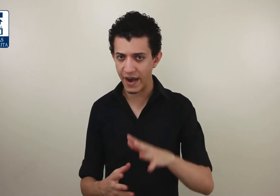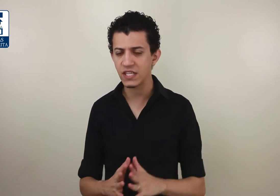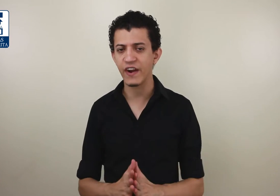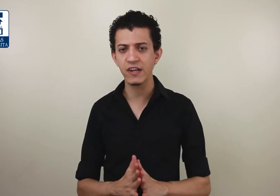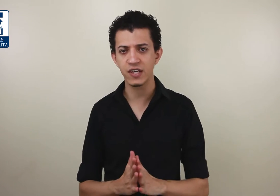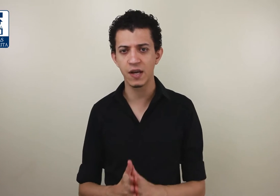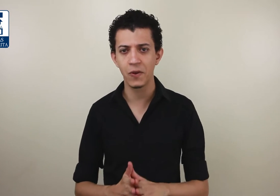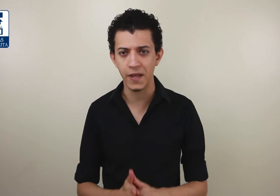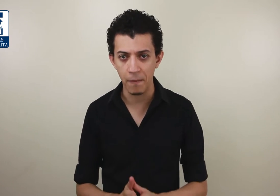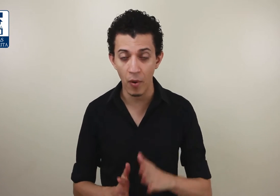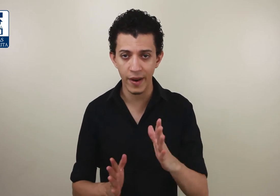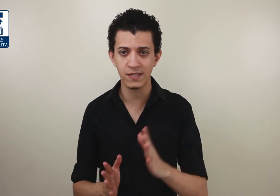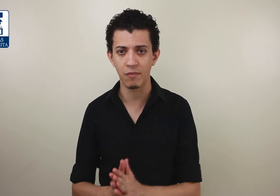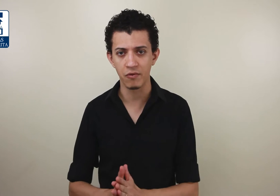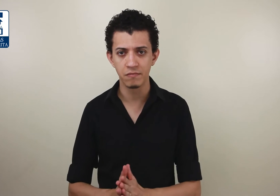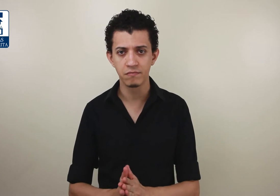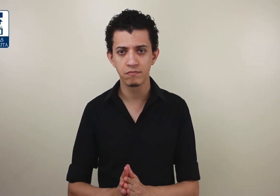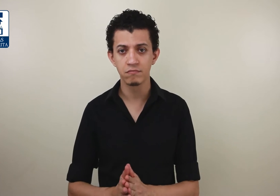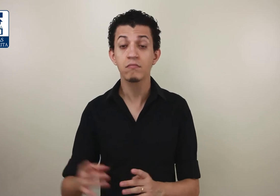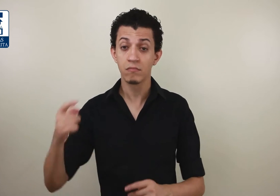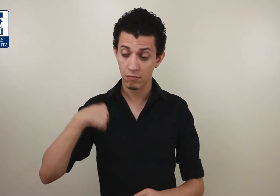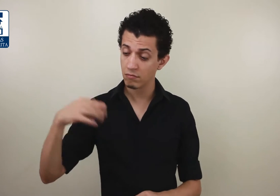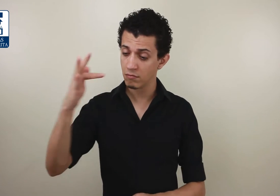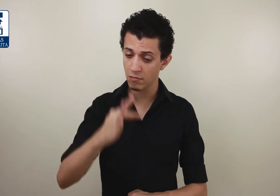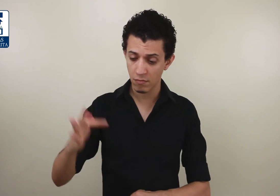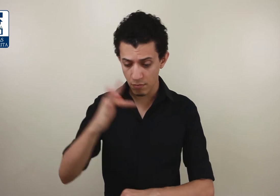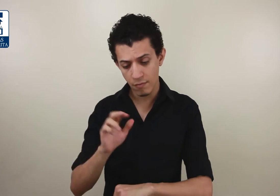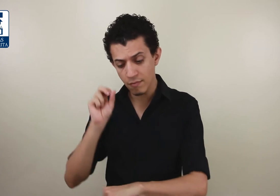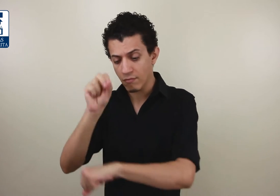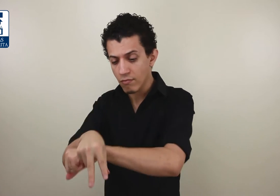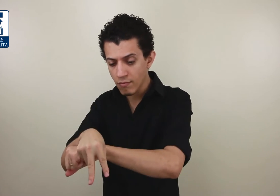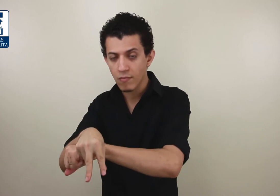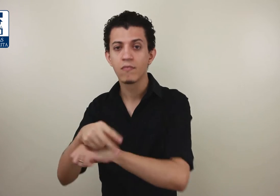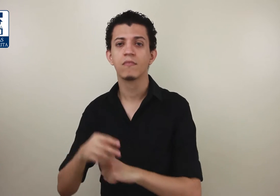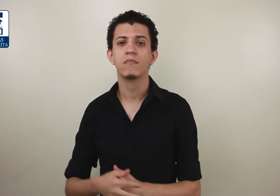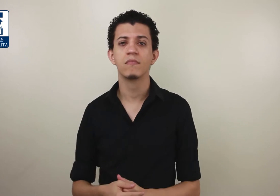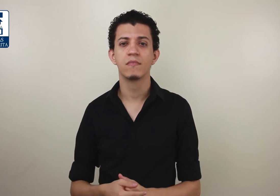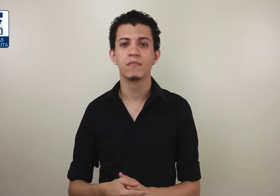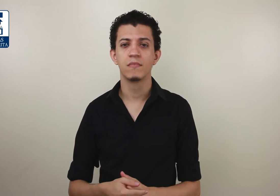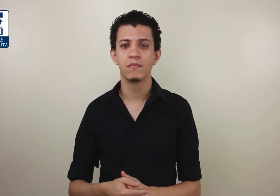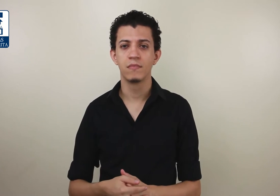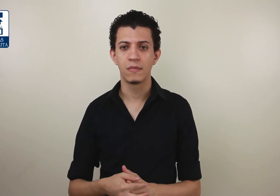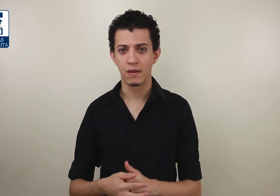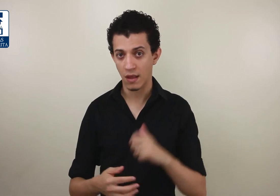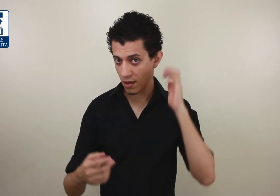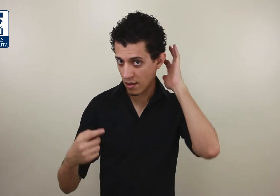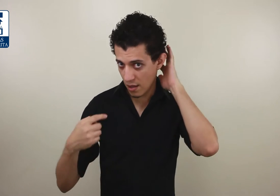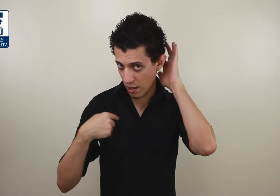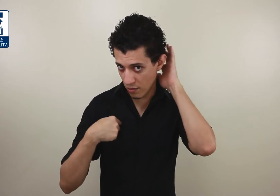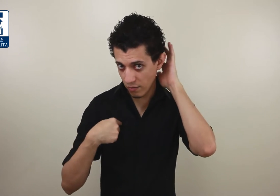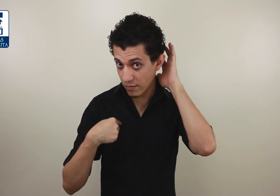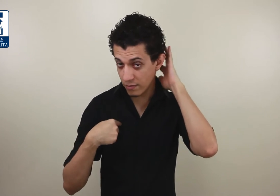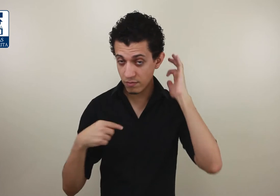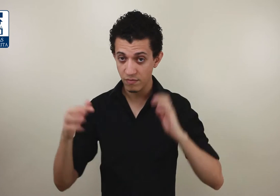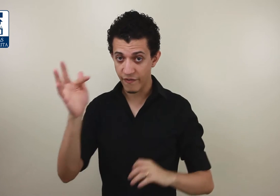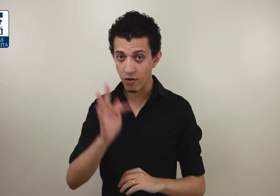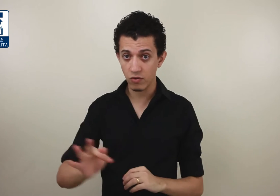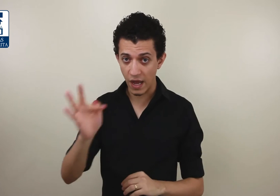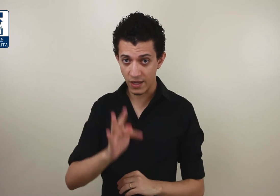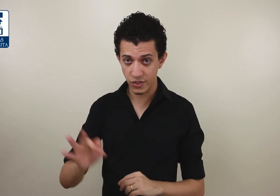várias frases de exemplo aqui. Por exemplo, eu, faculdade,